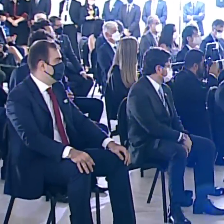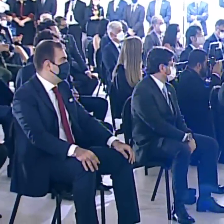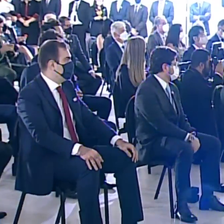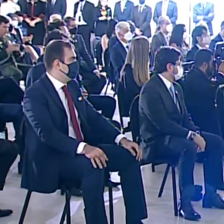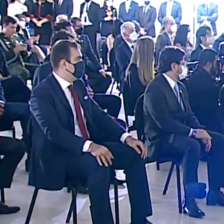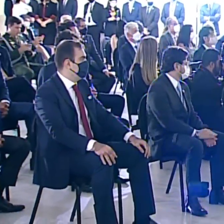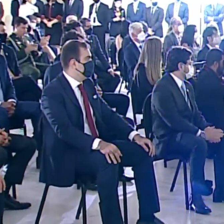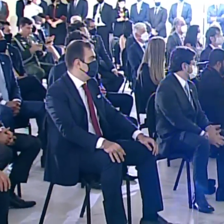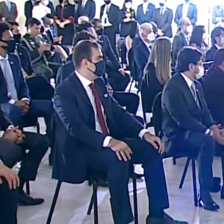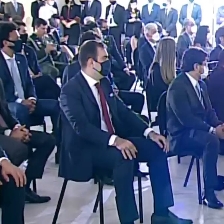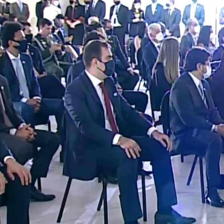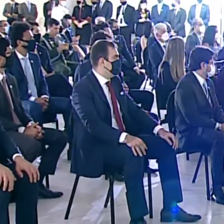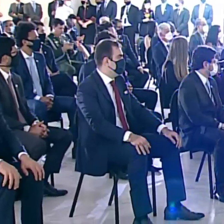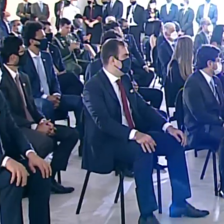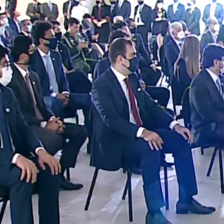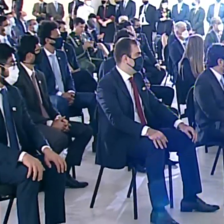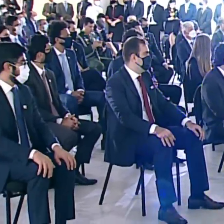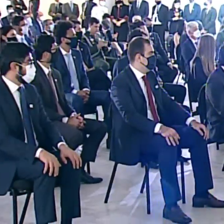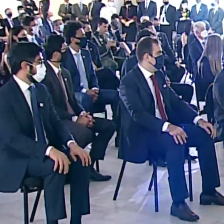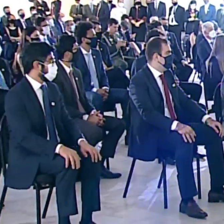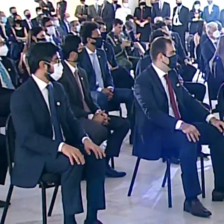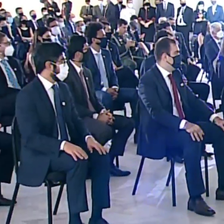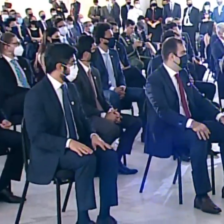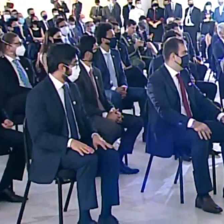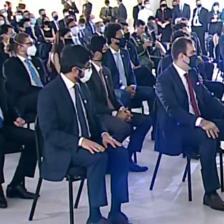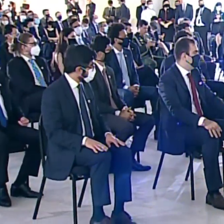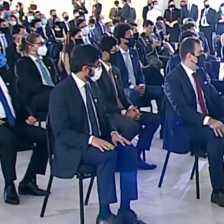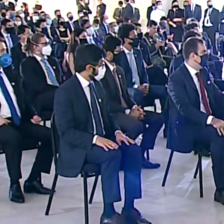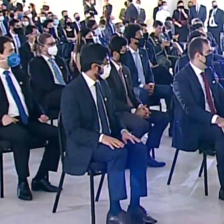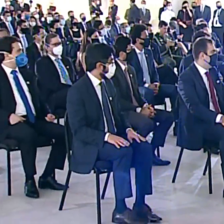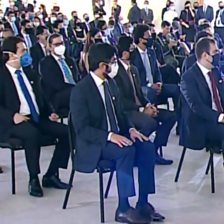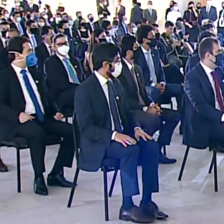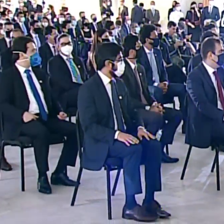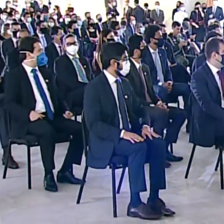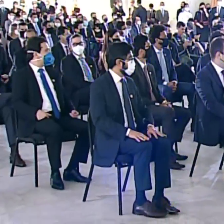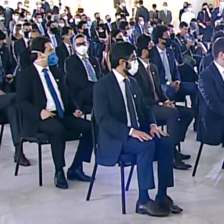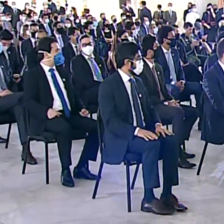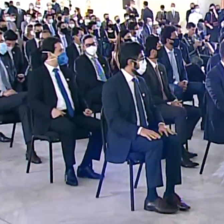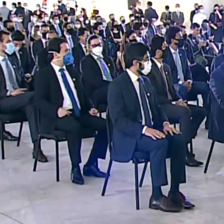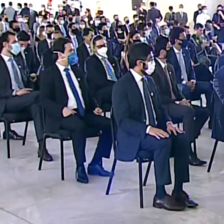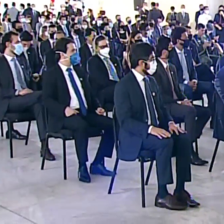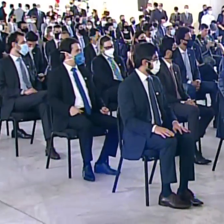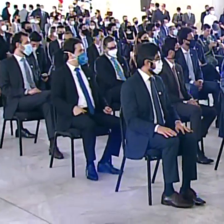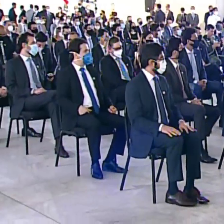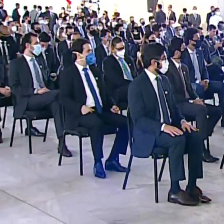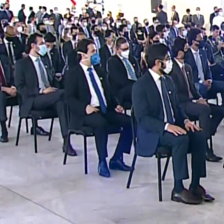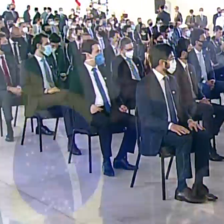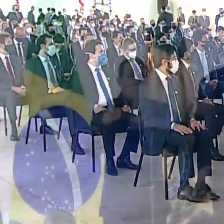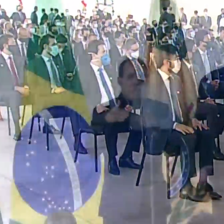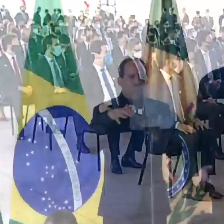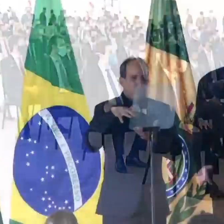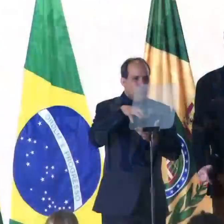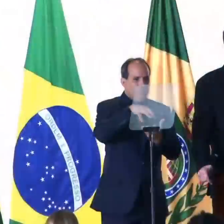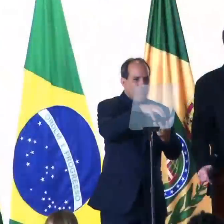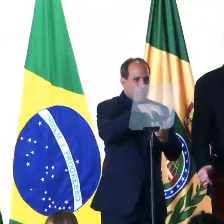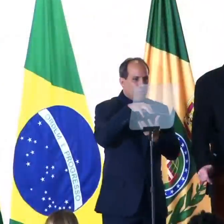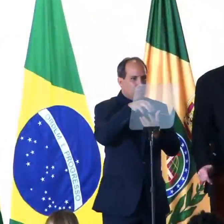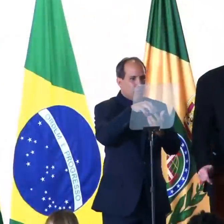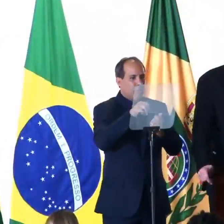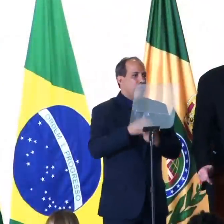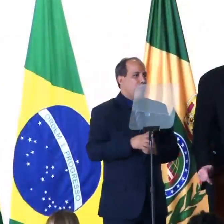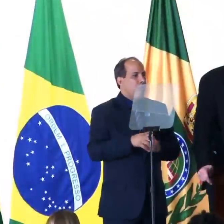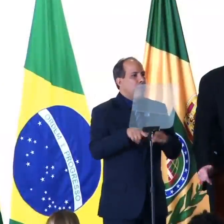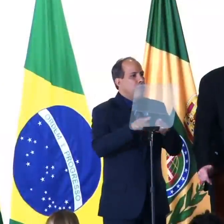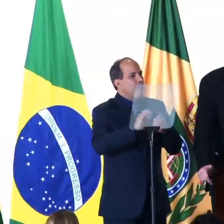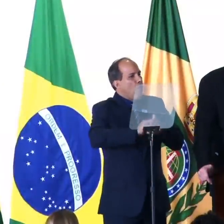e senhor deputado Eduardo Bolsonaro, presidente das Comissões de Relações Exteriores do Senado Federal e da Câmara dos Deputados, em nome